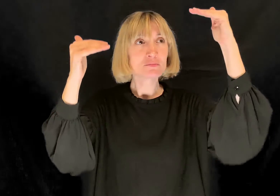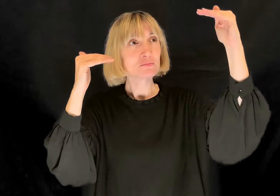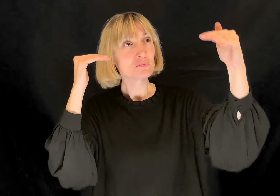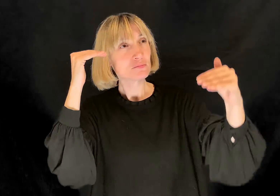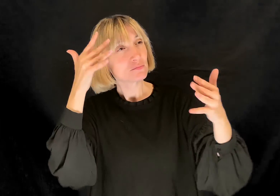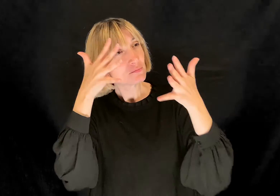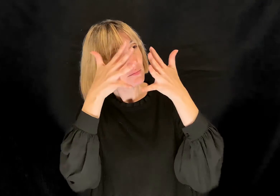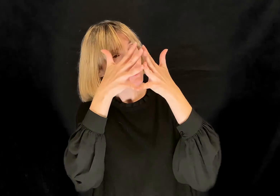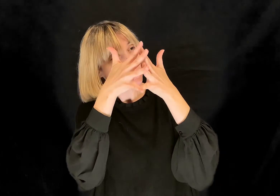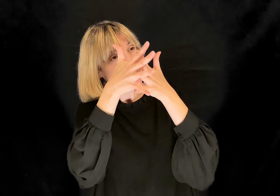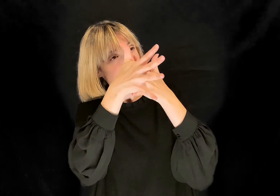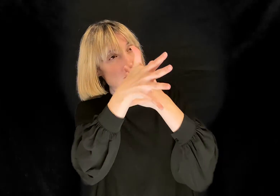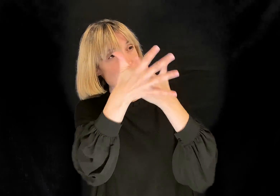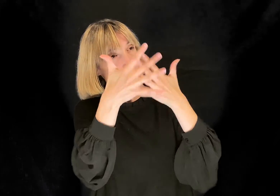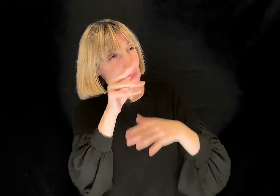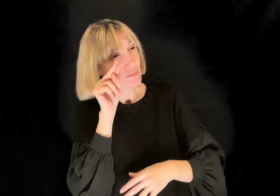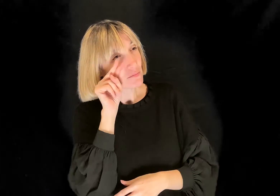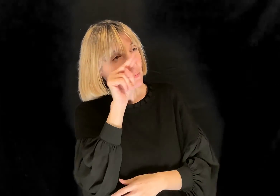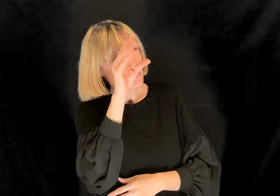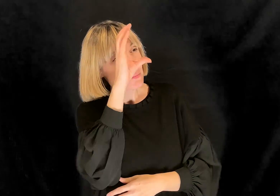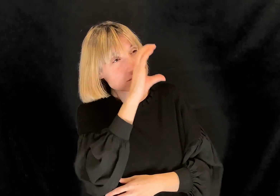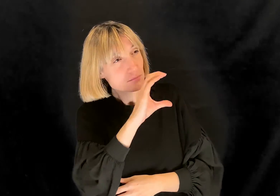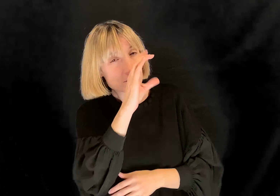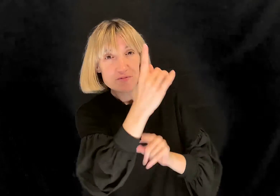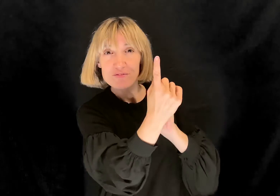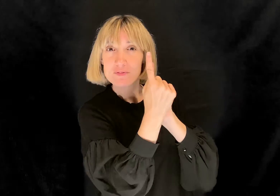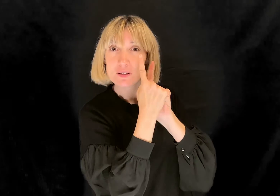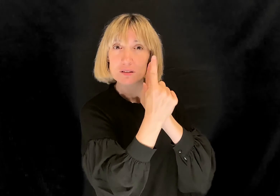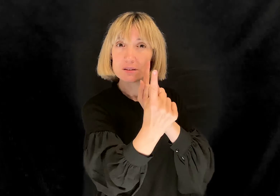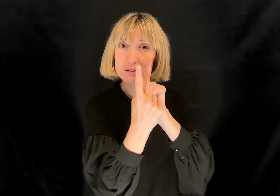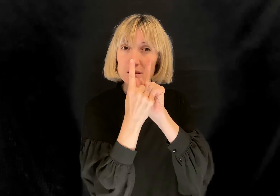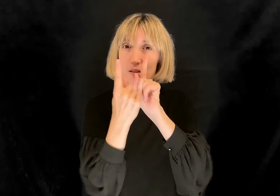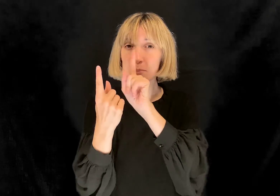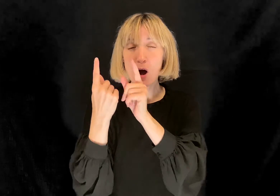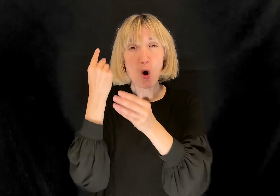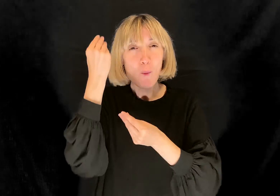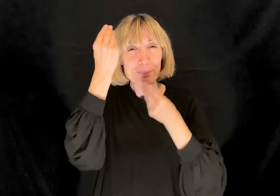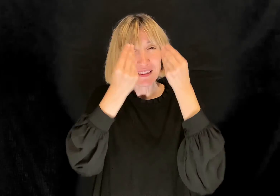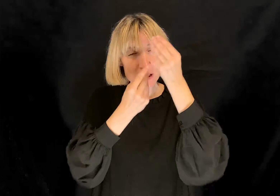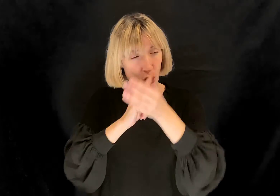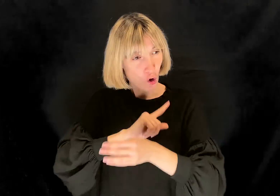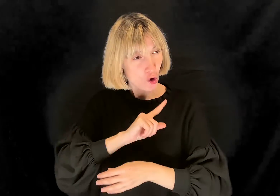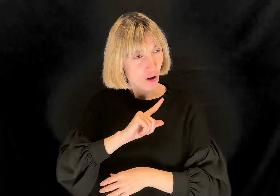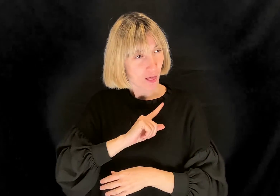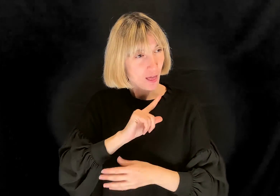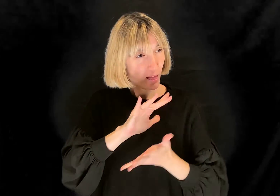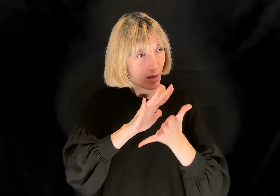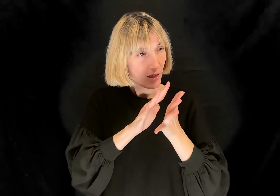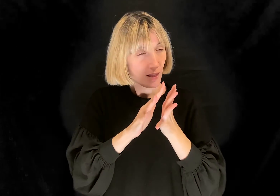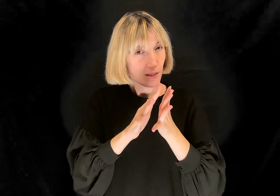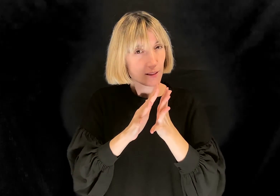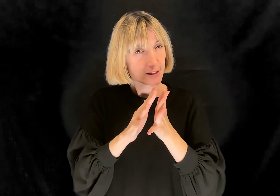intimamente, li ho osservati proprio da vicino, ma l'opinione che avevo di loro non è molto migliorata.